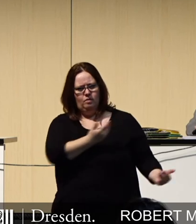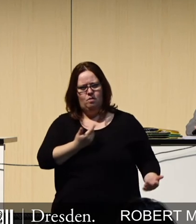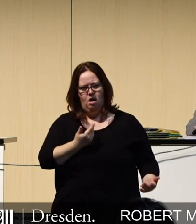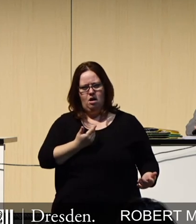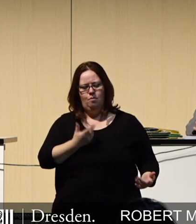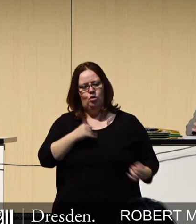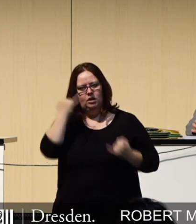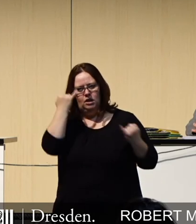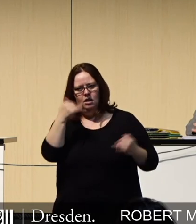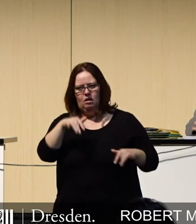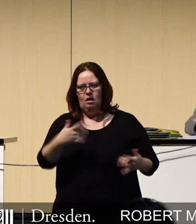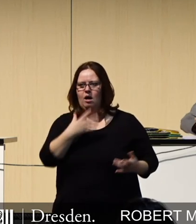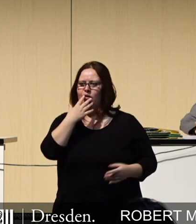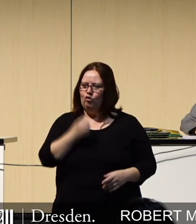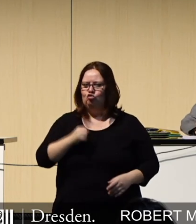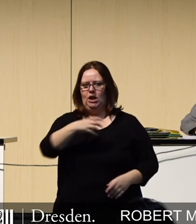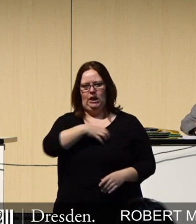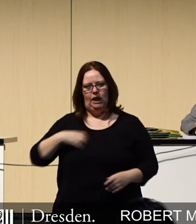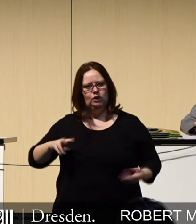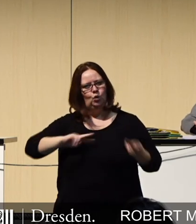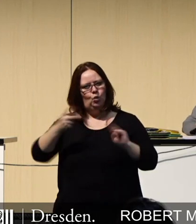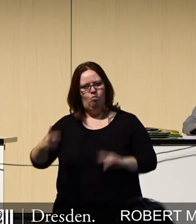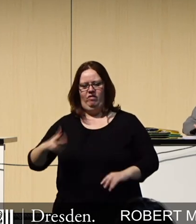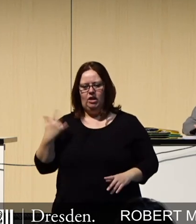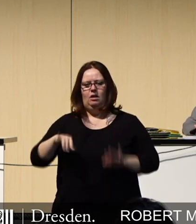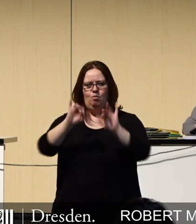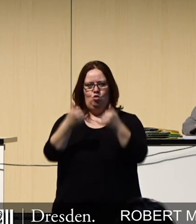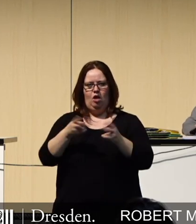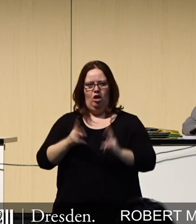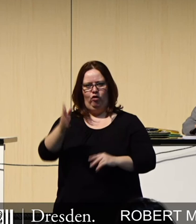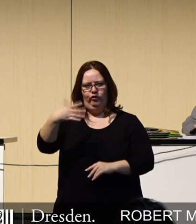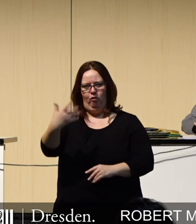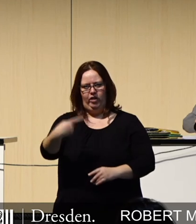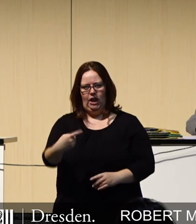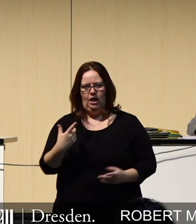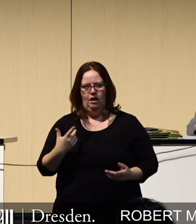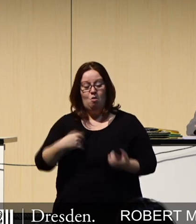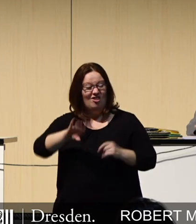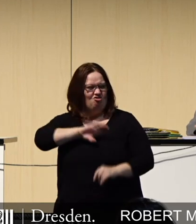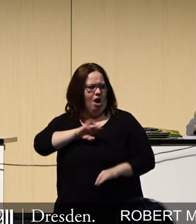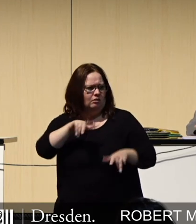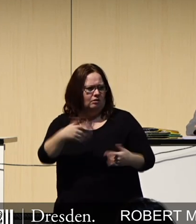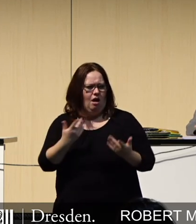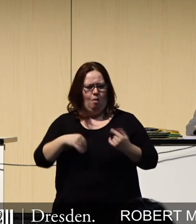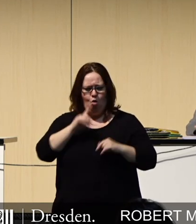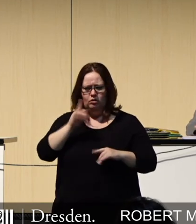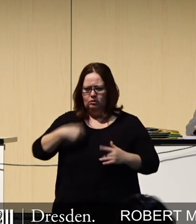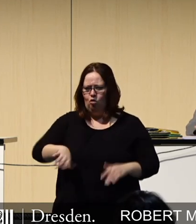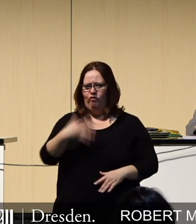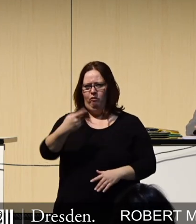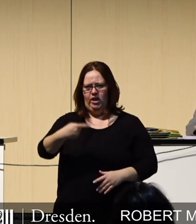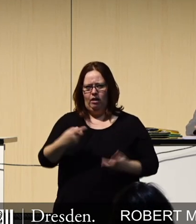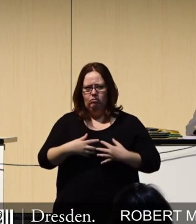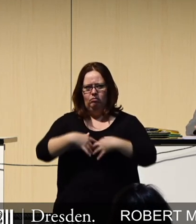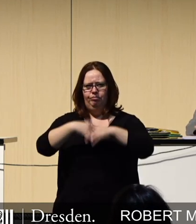dass er die Idee hat, zu sagen, wir wollen Dresden zu einer Modellstadt für 5G entwickeln. Wir haben hier eine Chance, in der Geburtsstadt von 5G